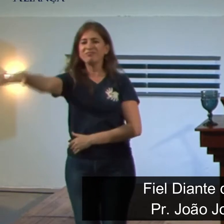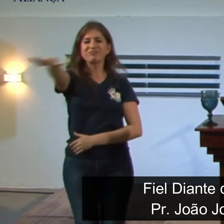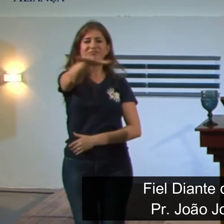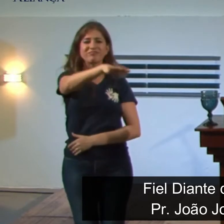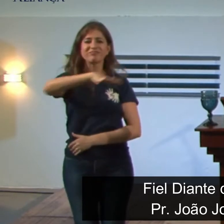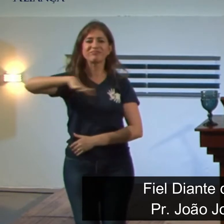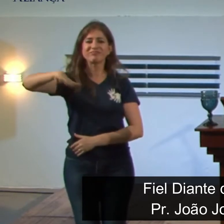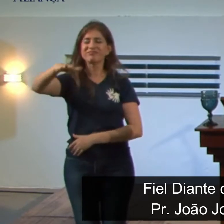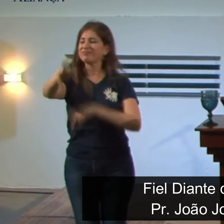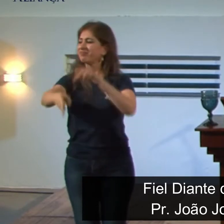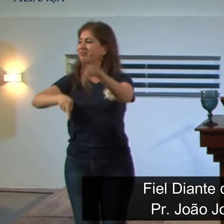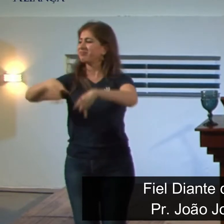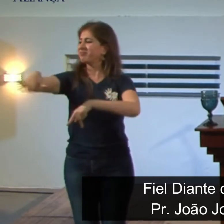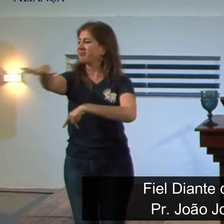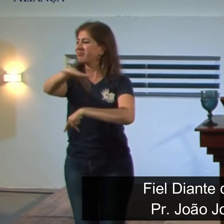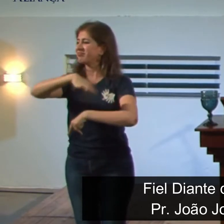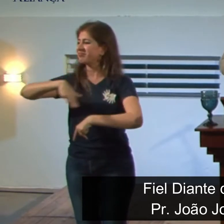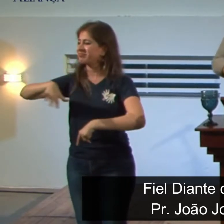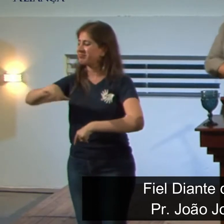que estavam ali.